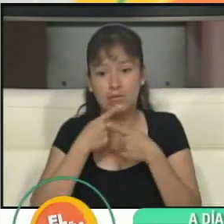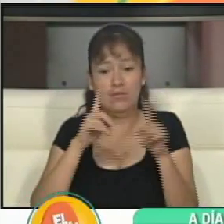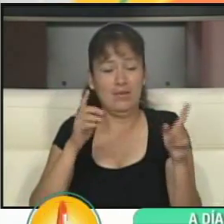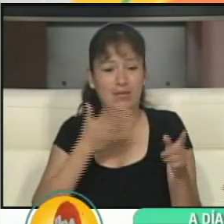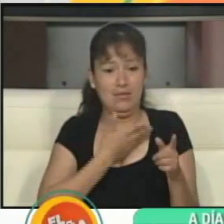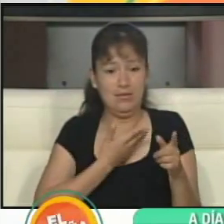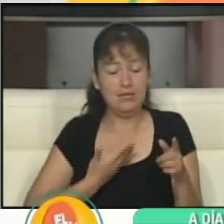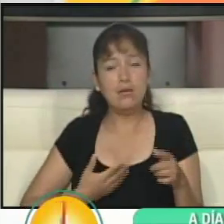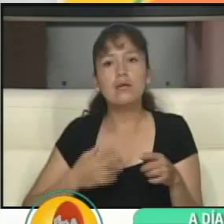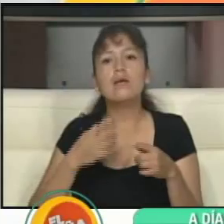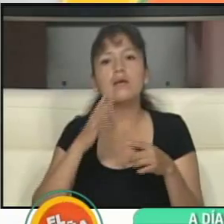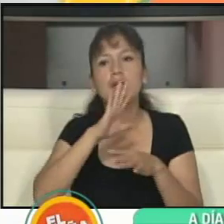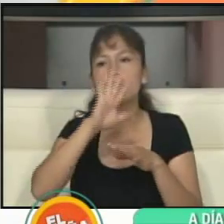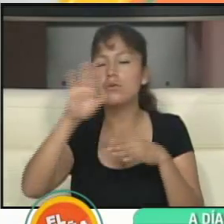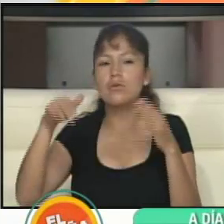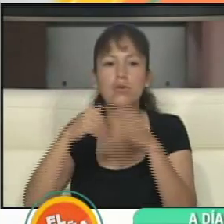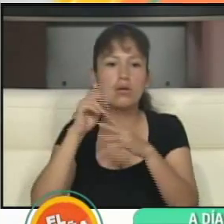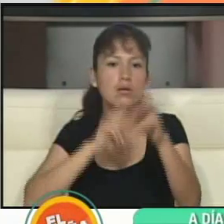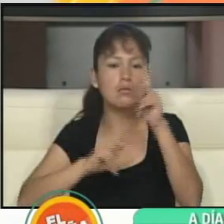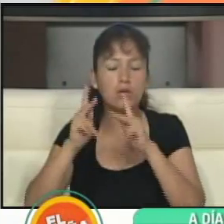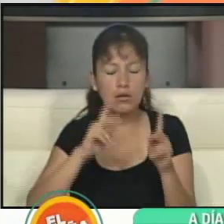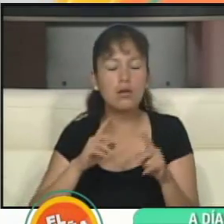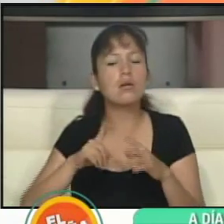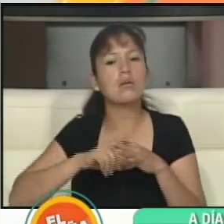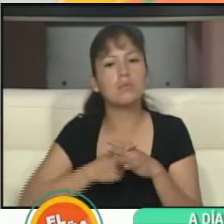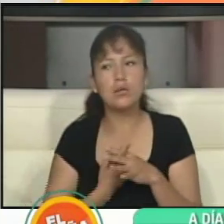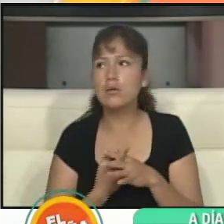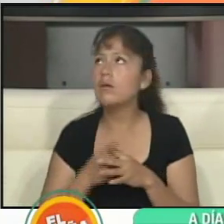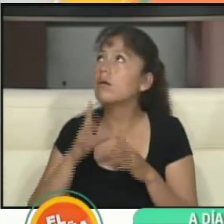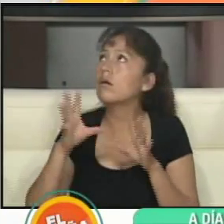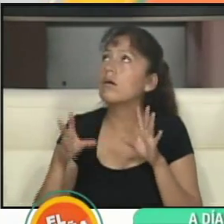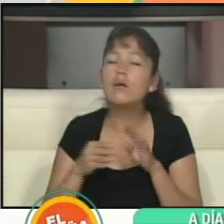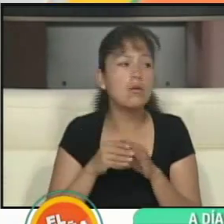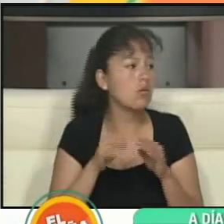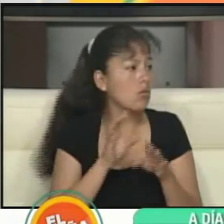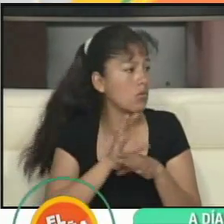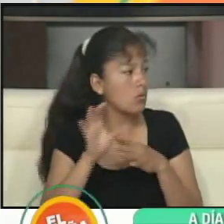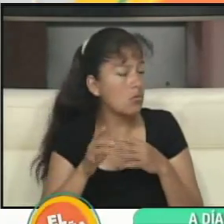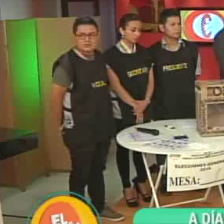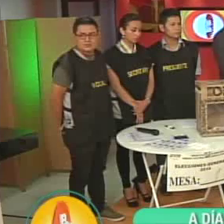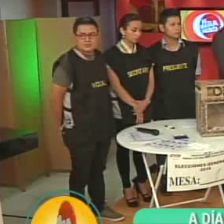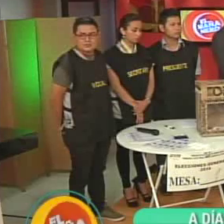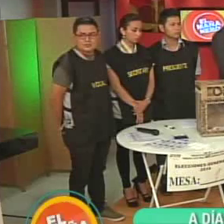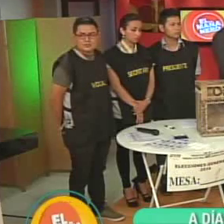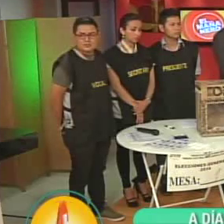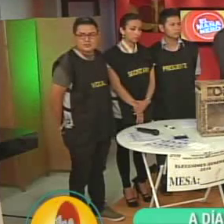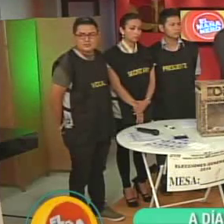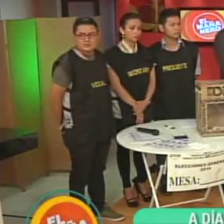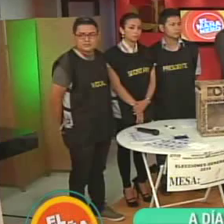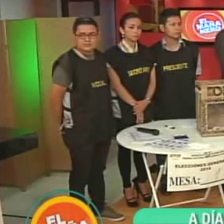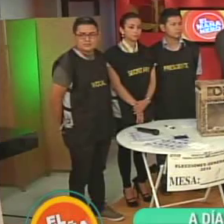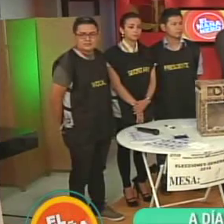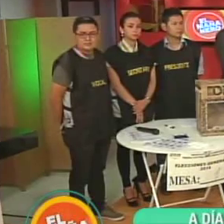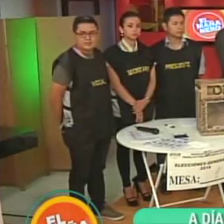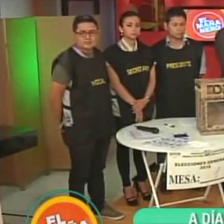corresponda a toda la sociedad pueda utilizarlo. Muy bien. ¿Algo más que quiera agregar para la gente? ¿Recomendaciones para el domingo? Así es.